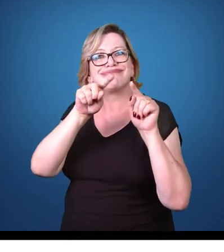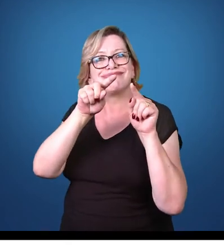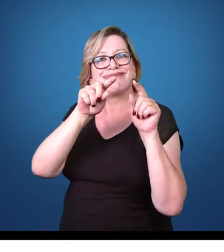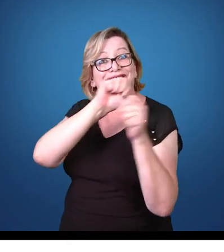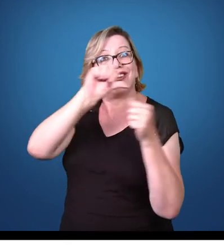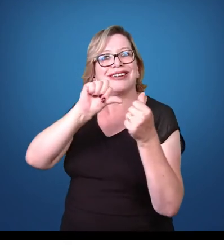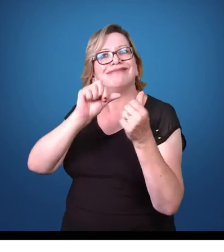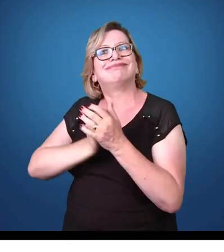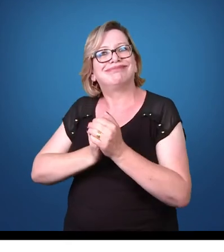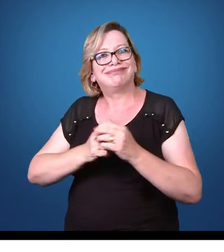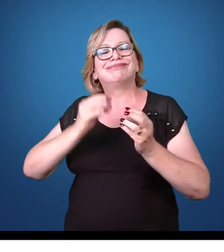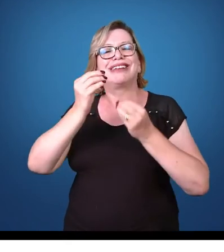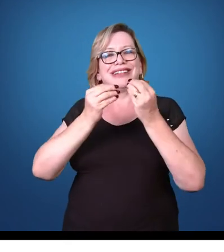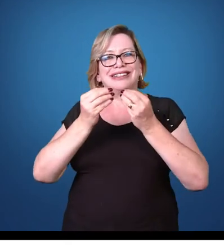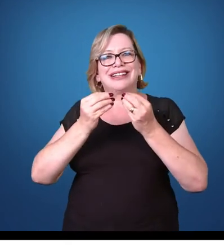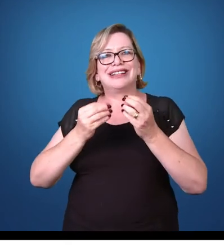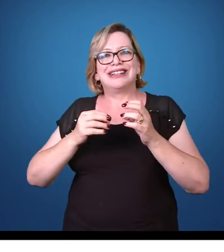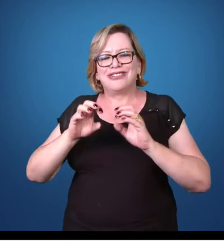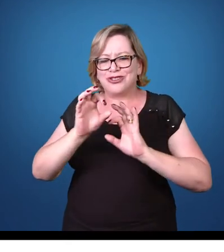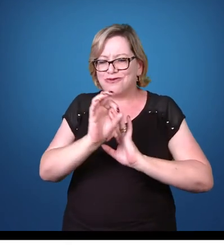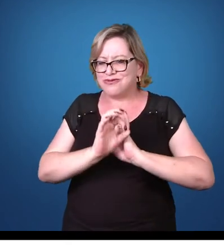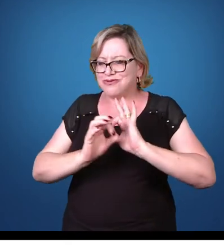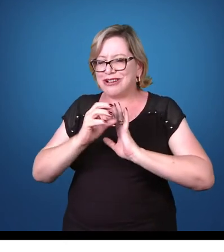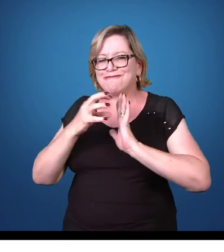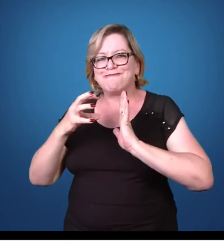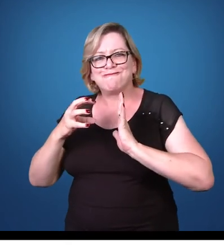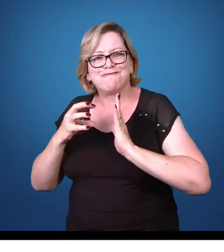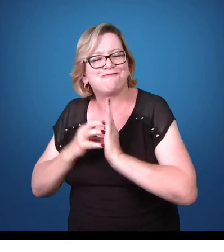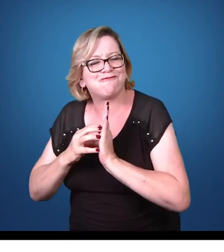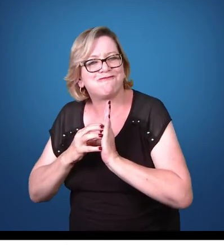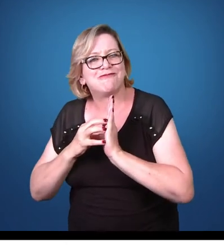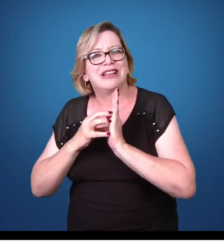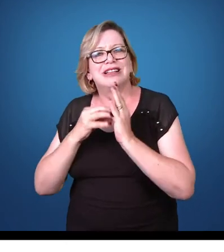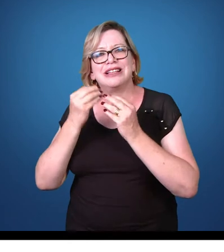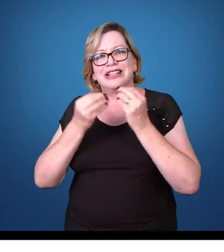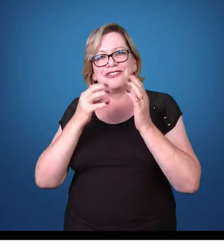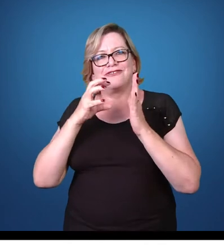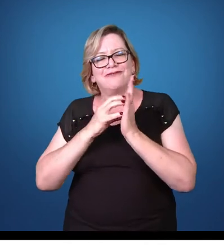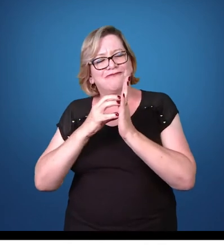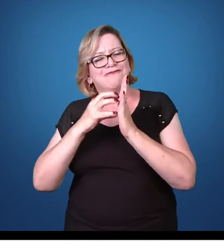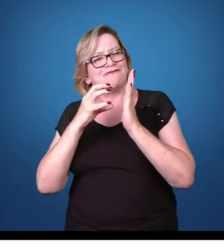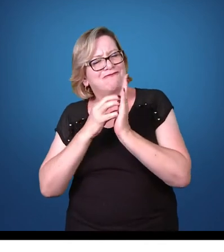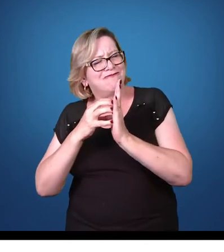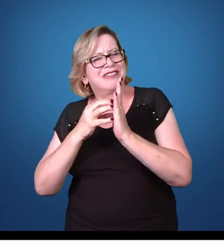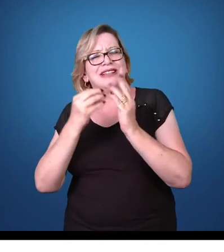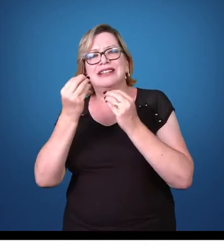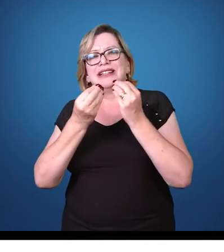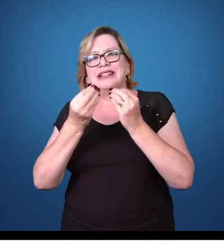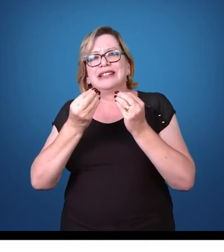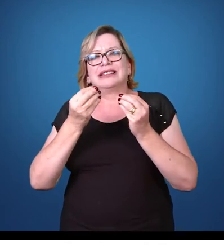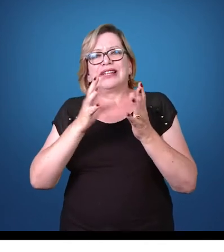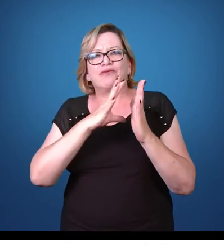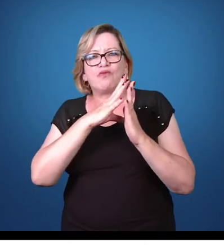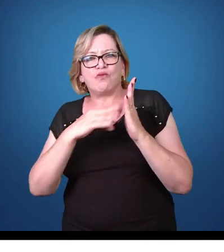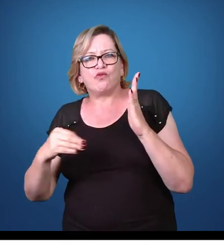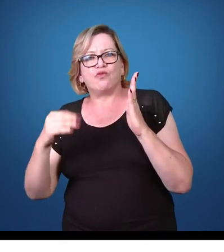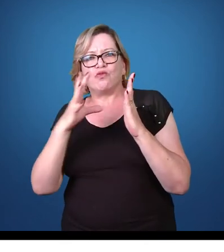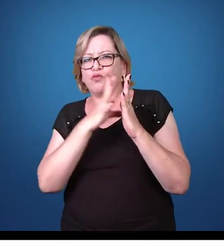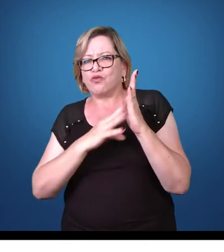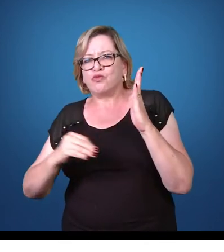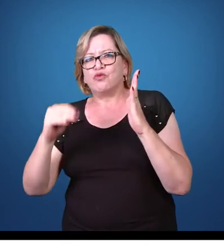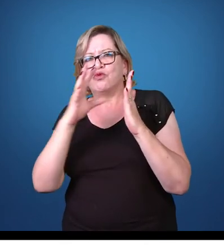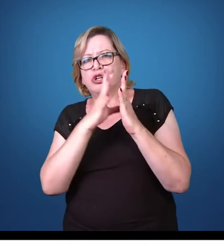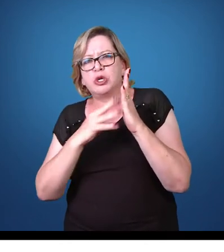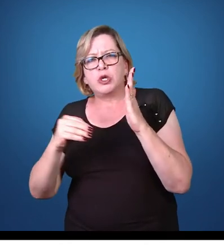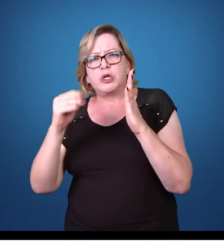Essa forma, ela consegue colonizar a parede do intestino delgado, pela sua fixação na parede, e absorvendo os